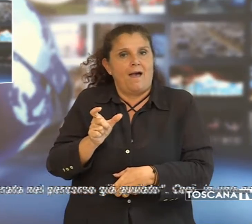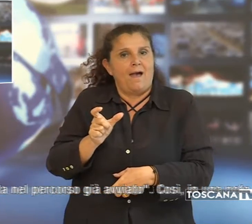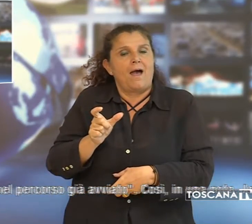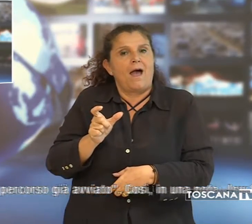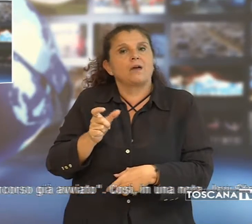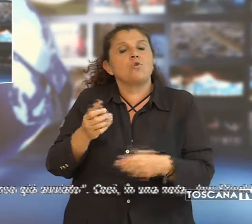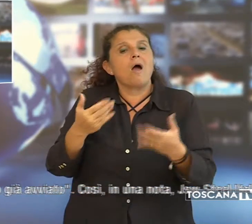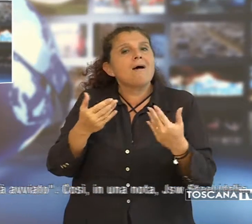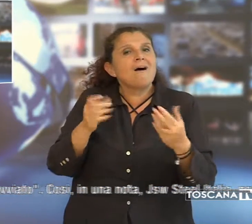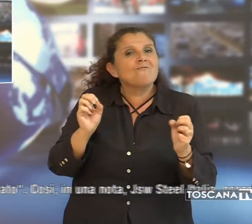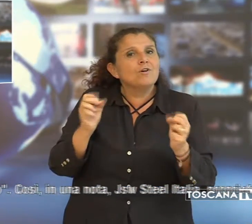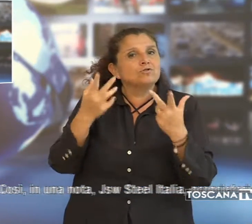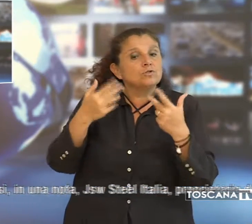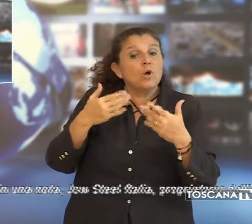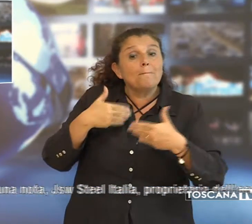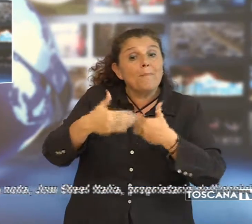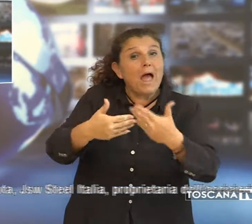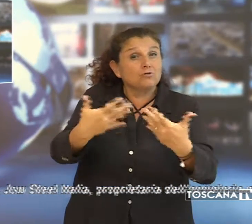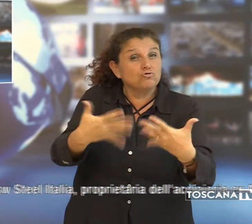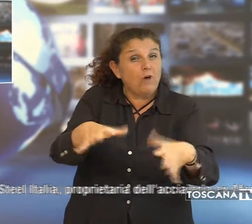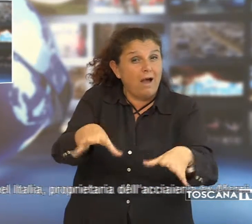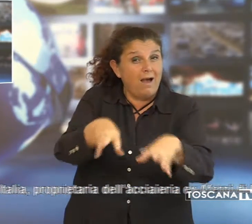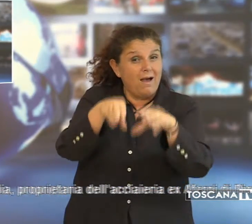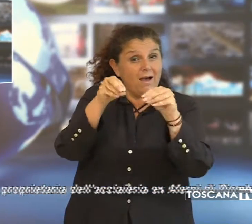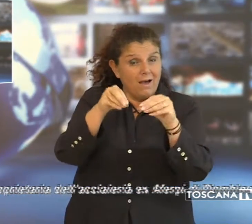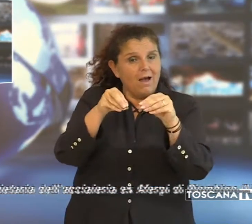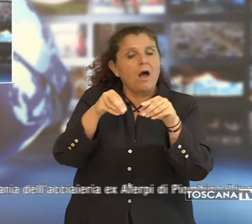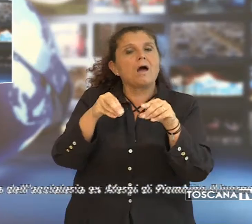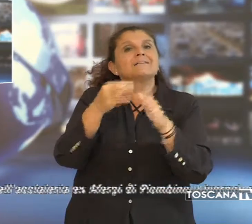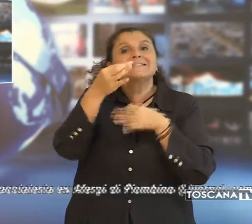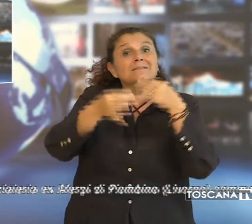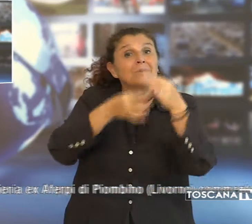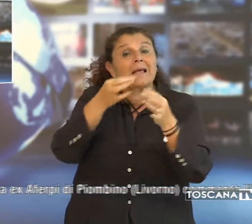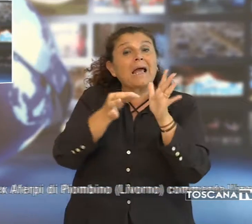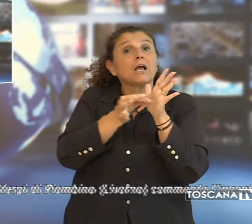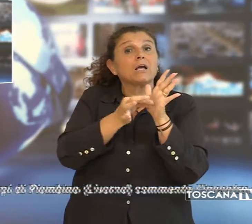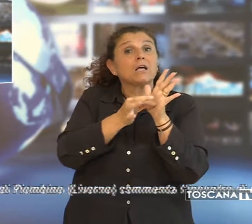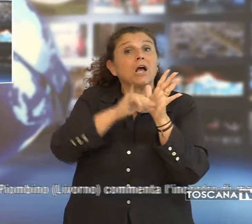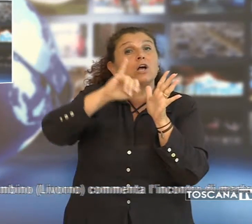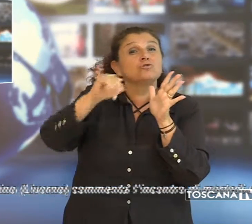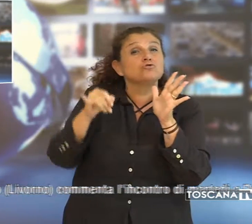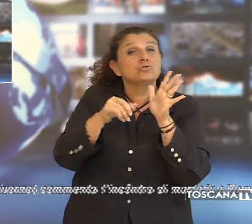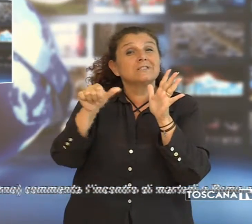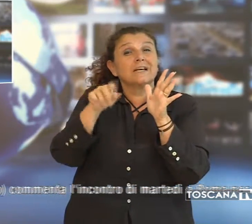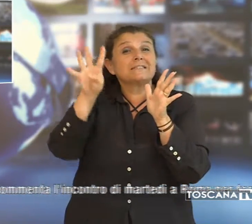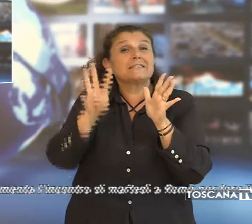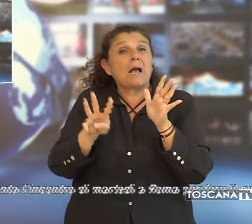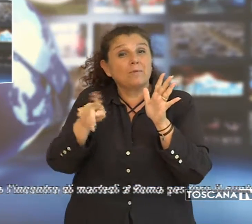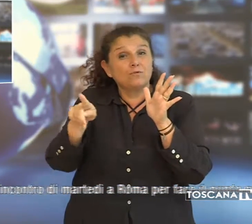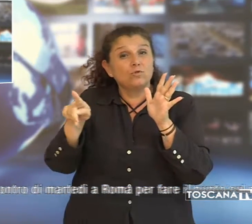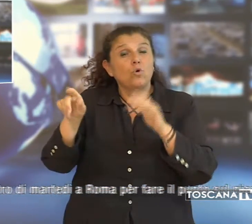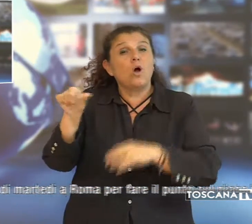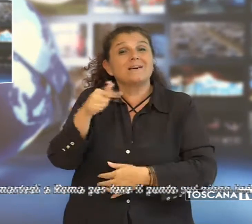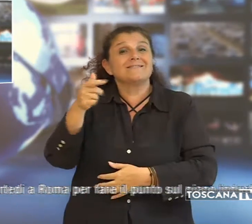'accelerata nel percorso già avviato. Così, in una nota, JSW Steel